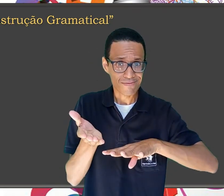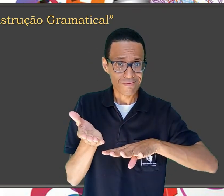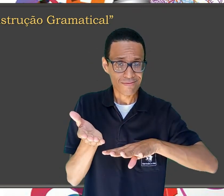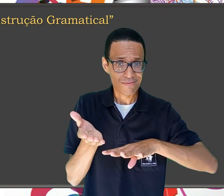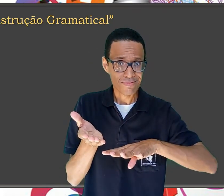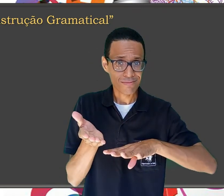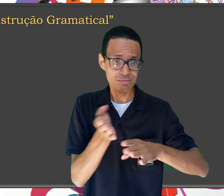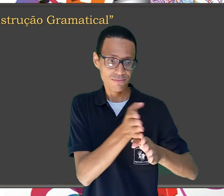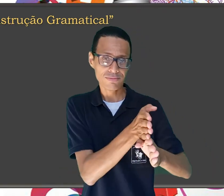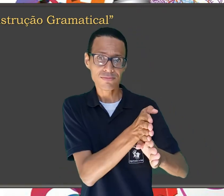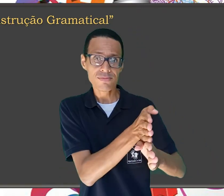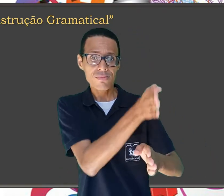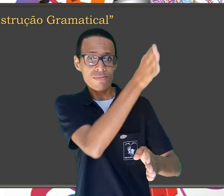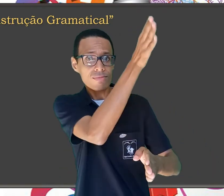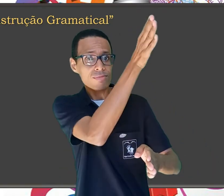A parede?